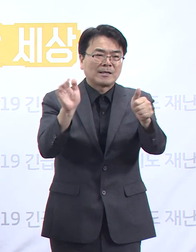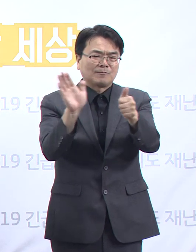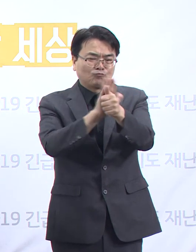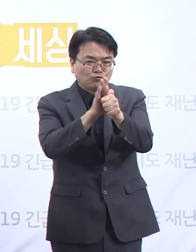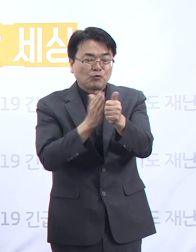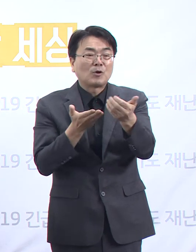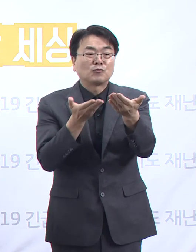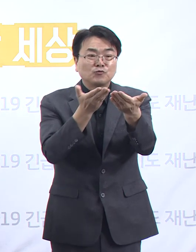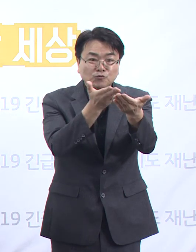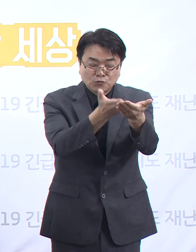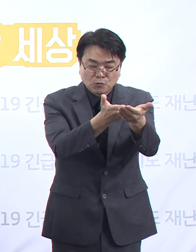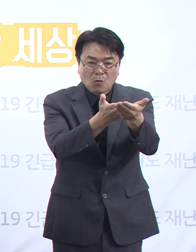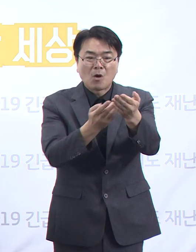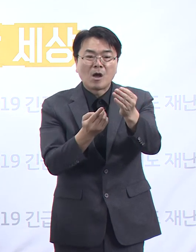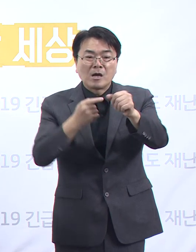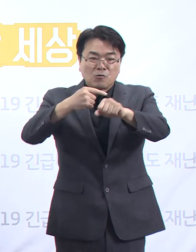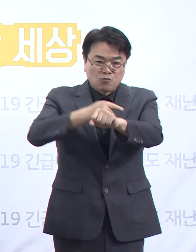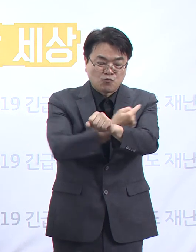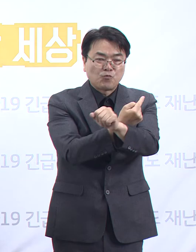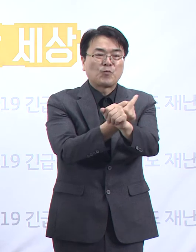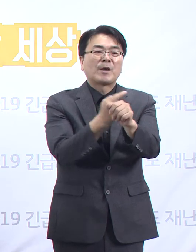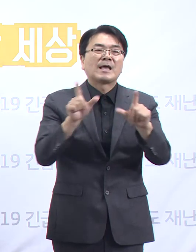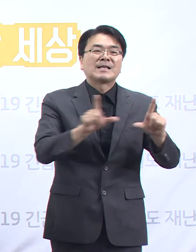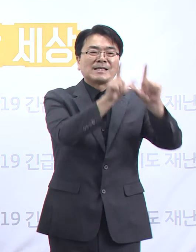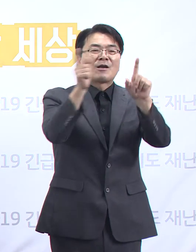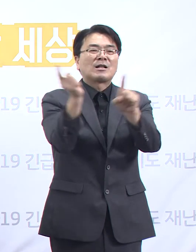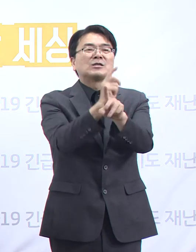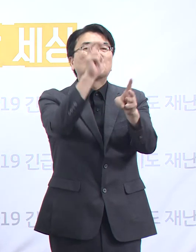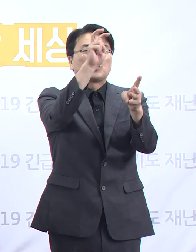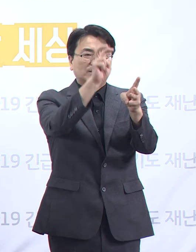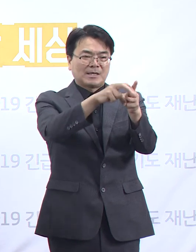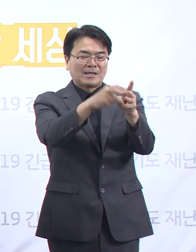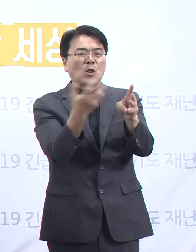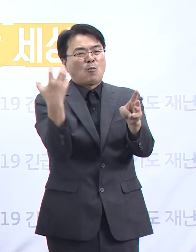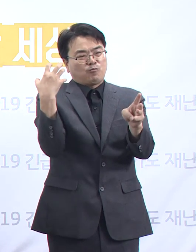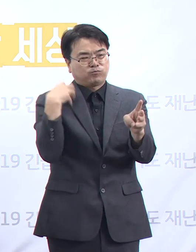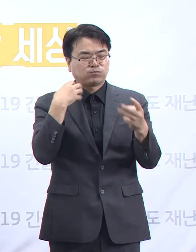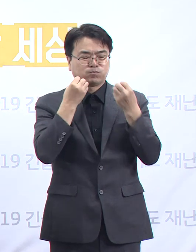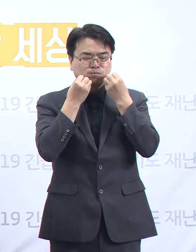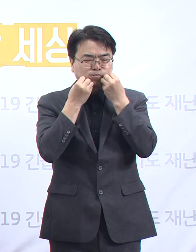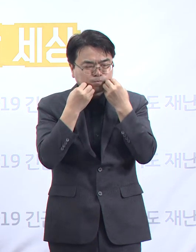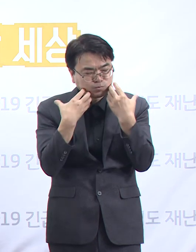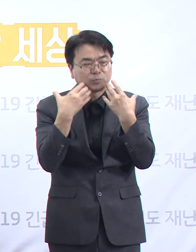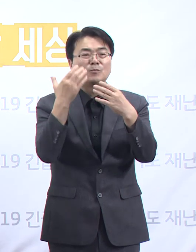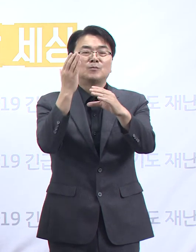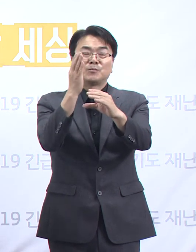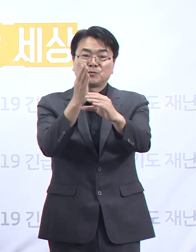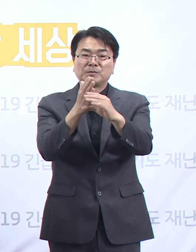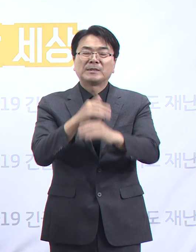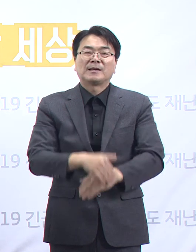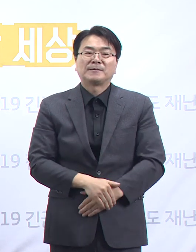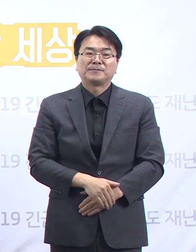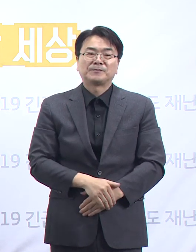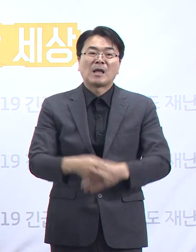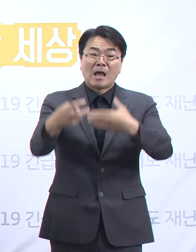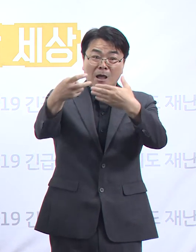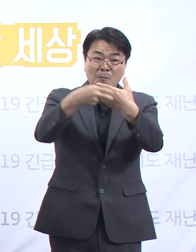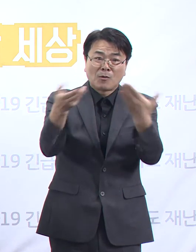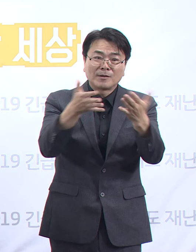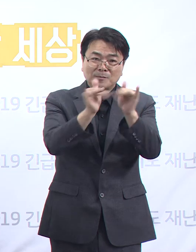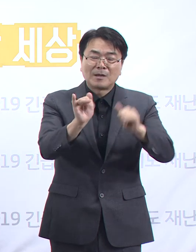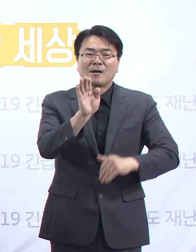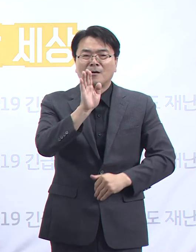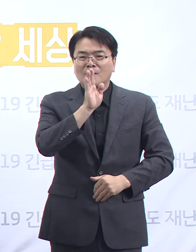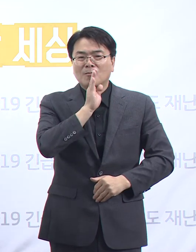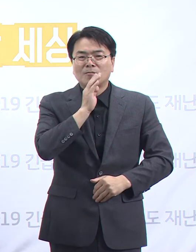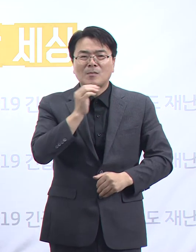병원 외부의 생활치료센터 운영에 협력까지 맞는 이중부담을 감당하고 있습니다. 의료진의 수고 헌신에